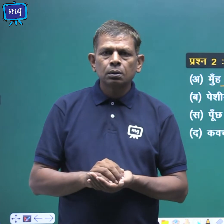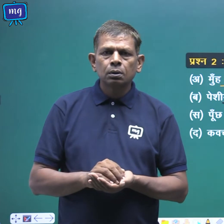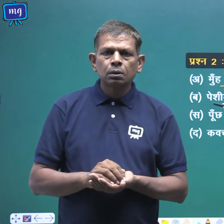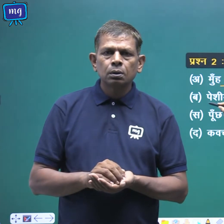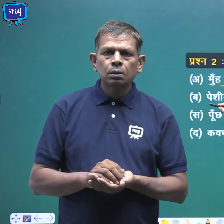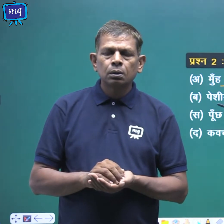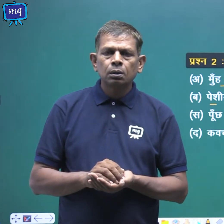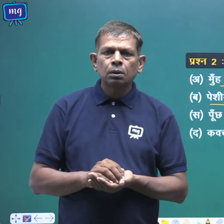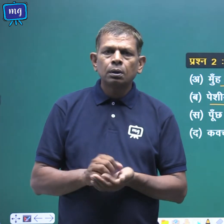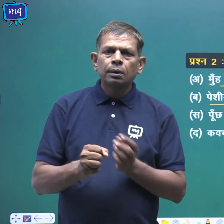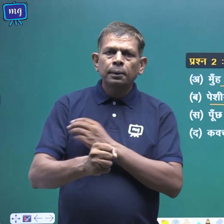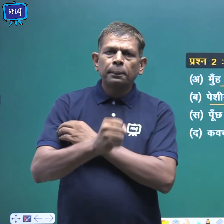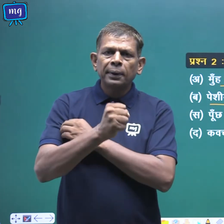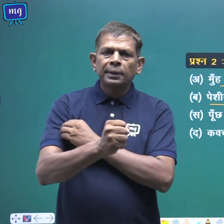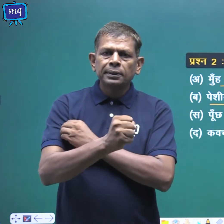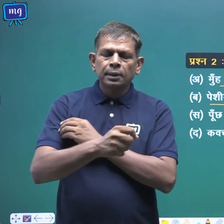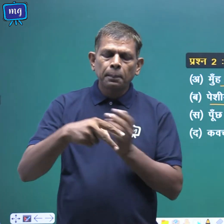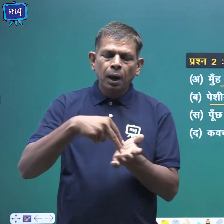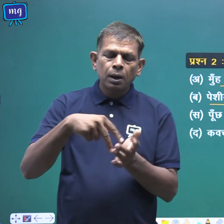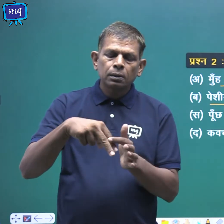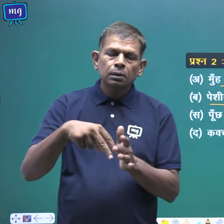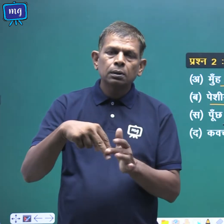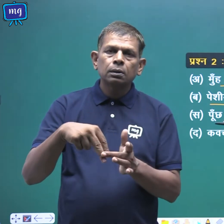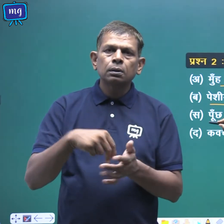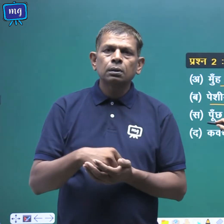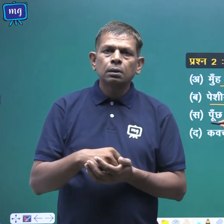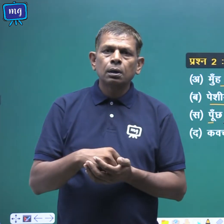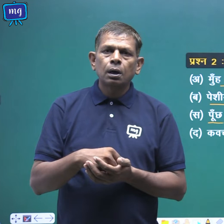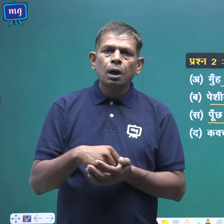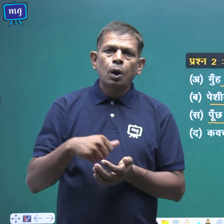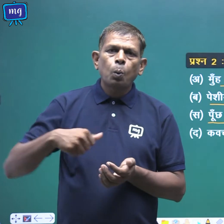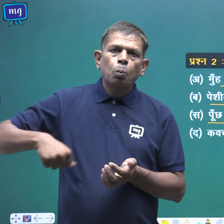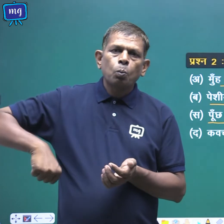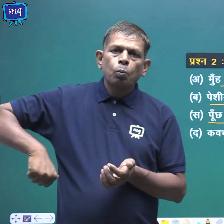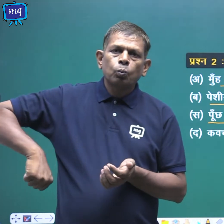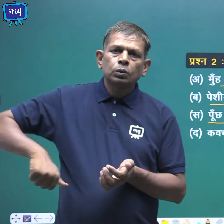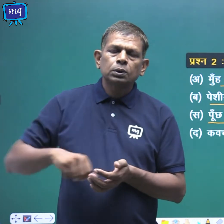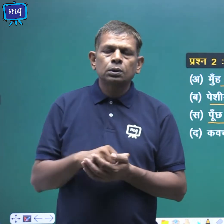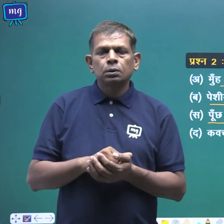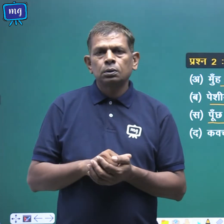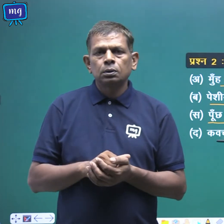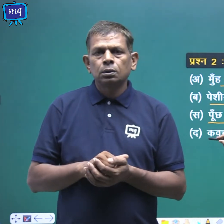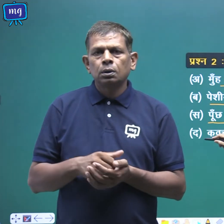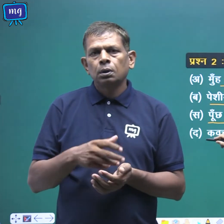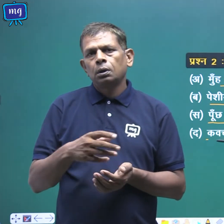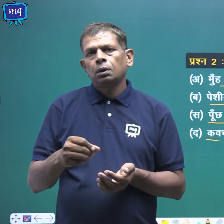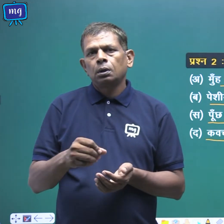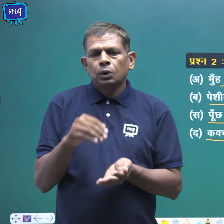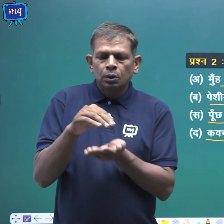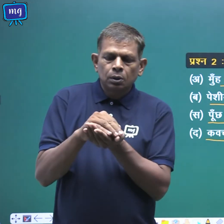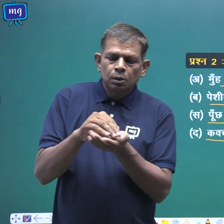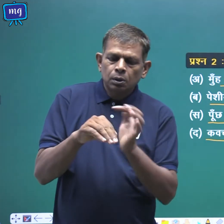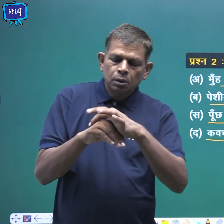पेशियाँ पाद पूँच से या कवच